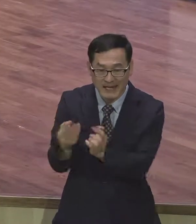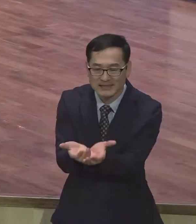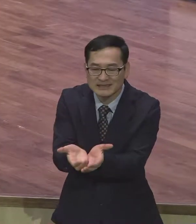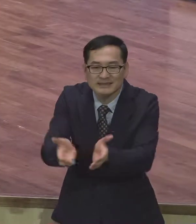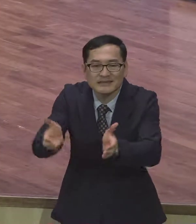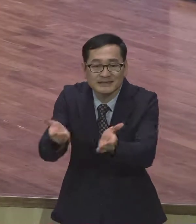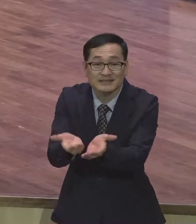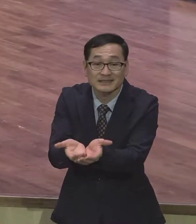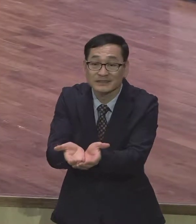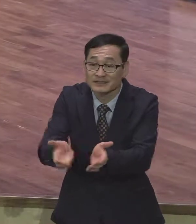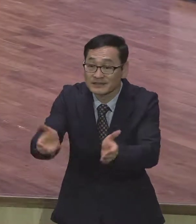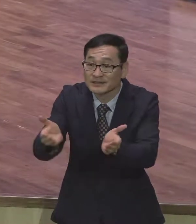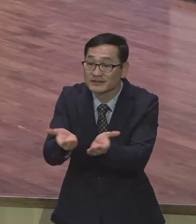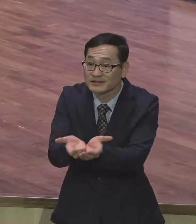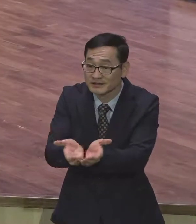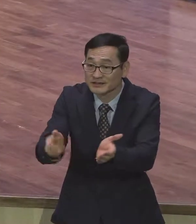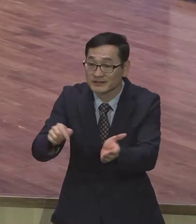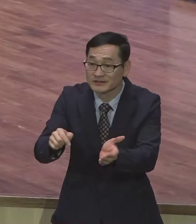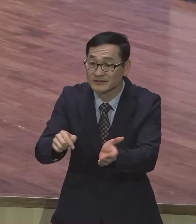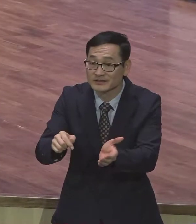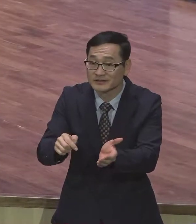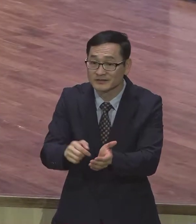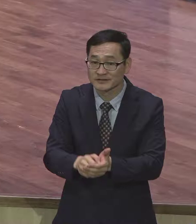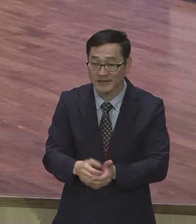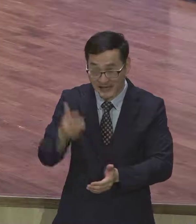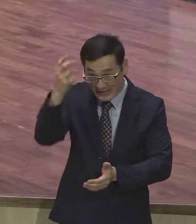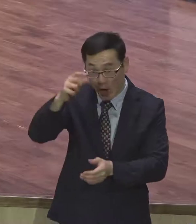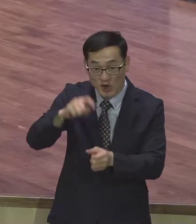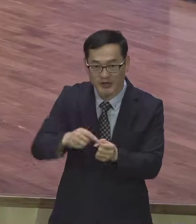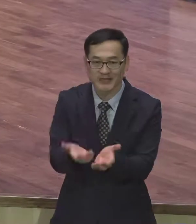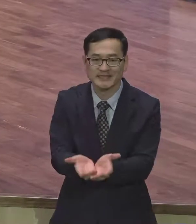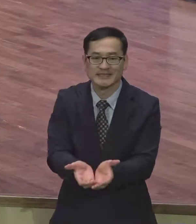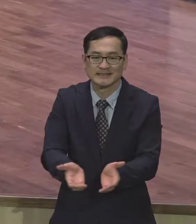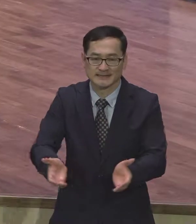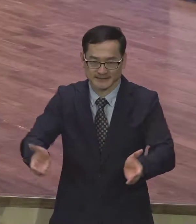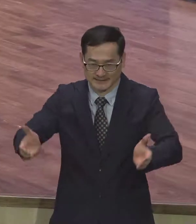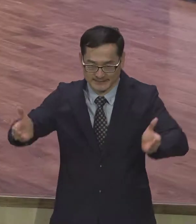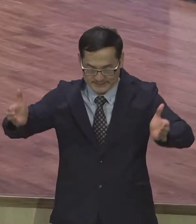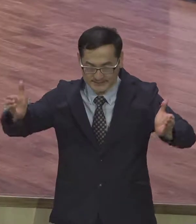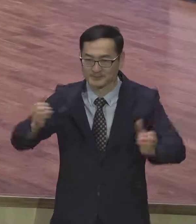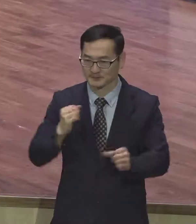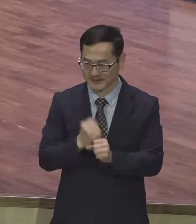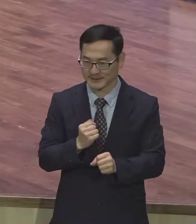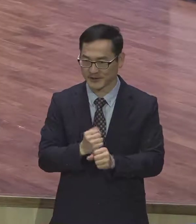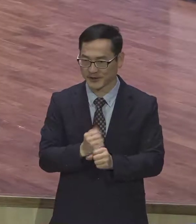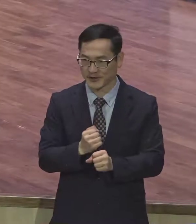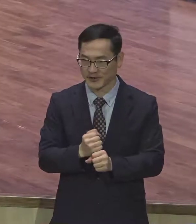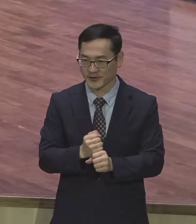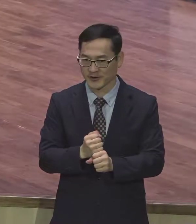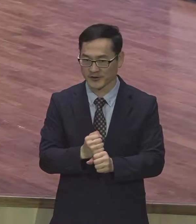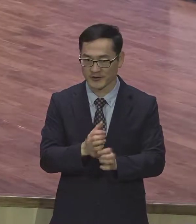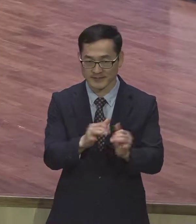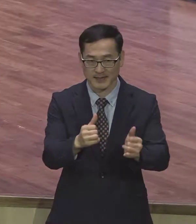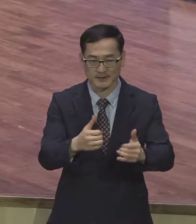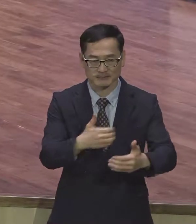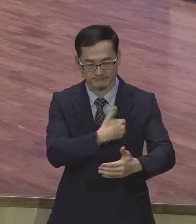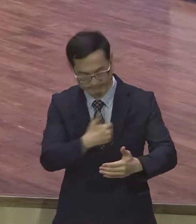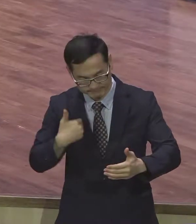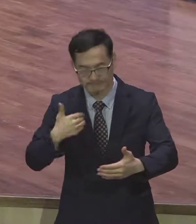사람을 살리고 힘을 주는 영적 큰 그릇이 되어야 된다 큰 그릇이 커야 돼요 사람이 그래야 수용을 다